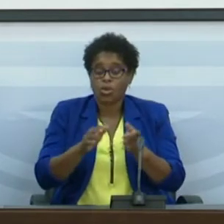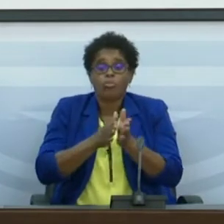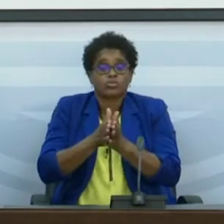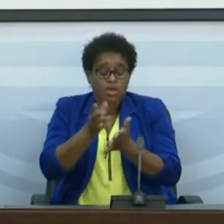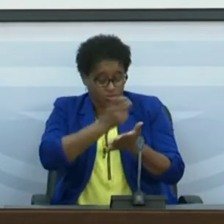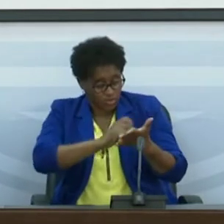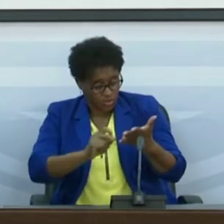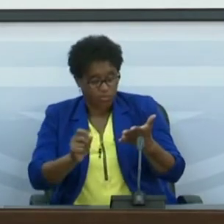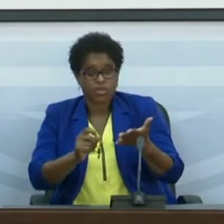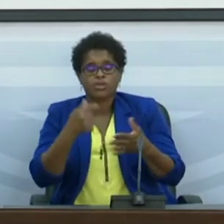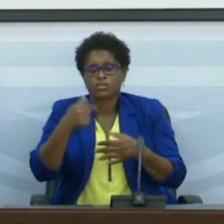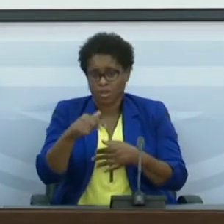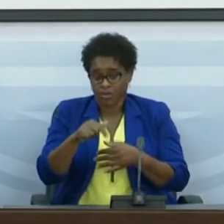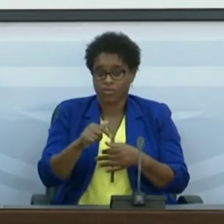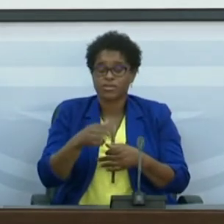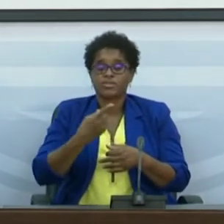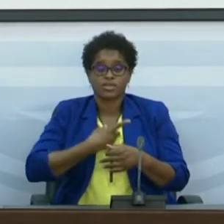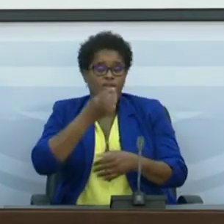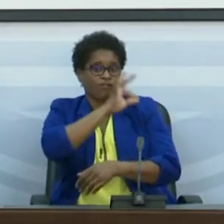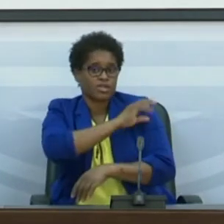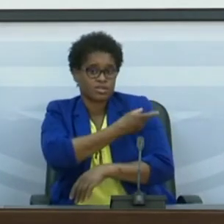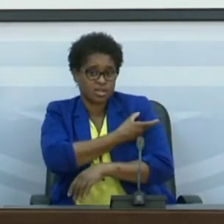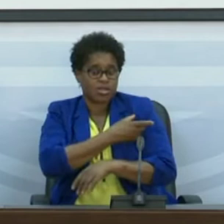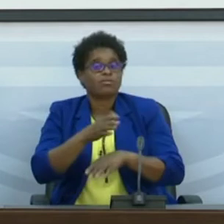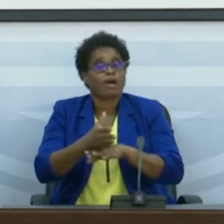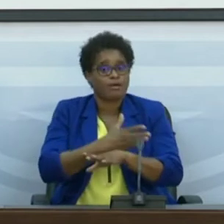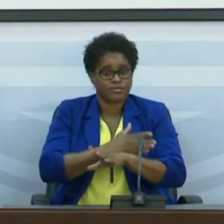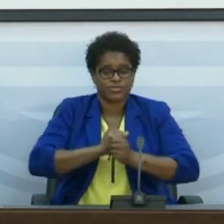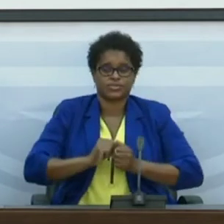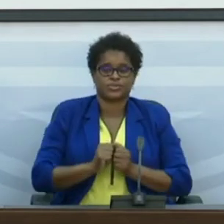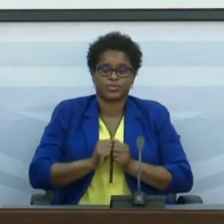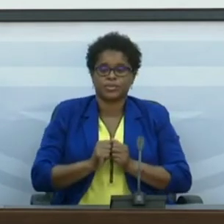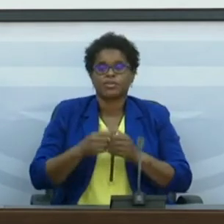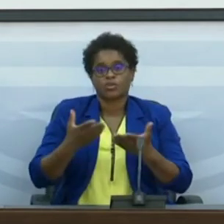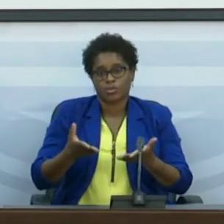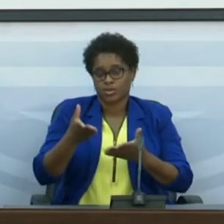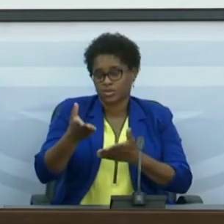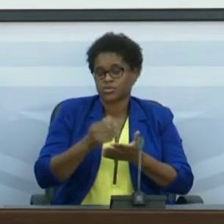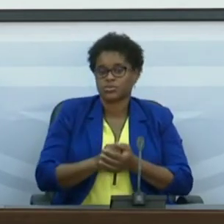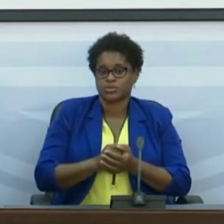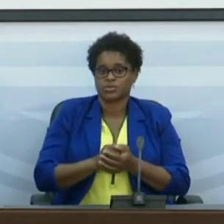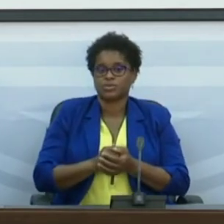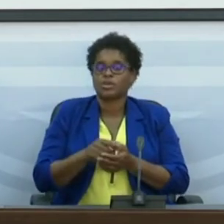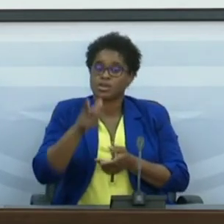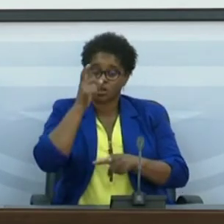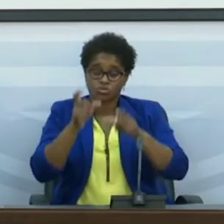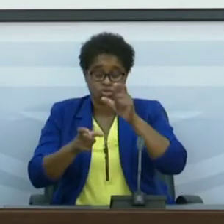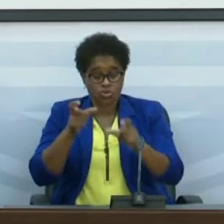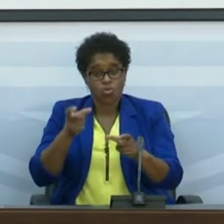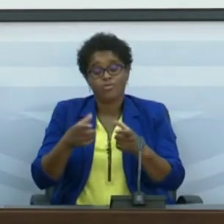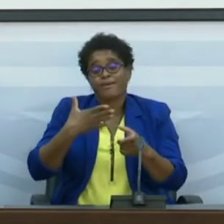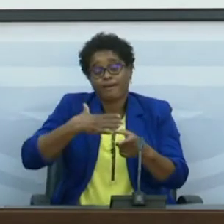de se inscreverem, devem ser vacinadas o quanto antes. E, para isso, é preciso que as pessoas